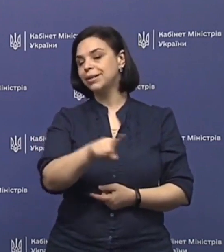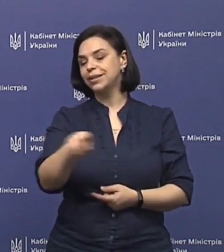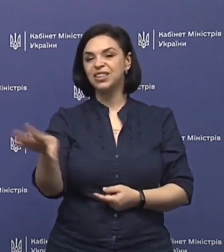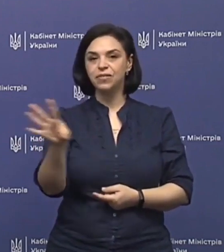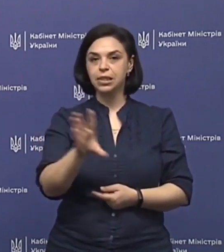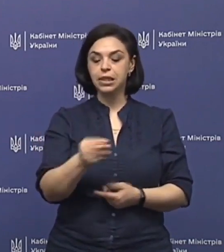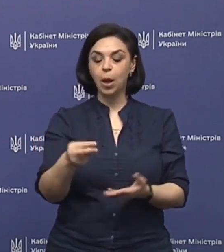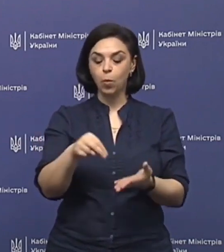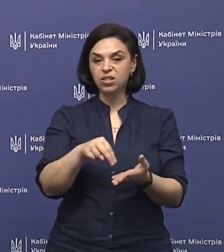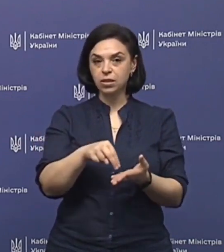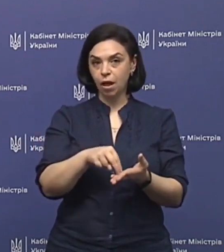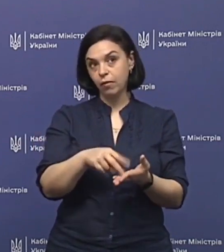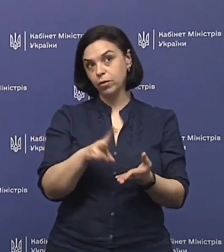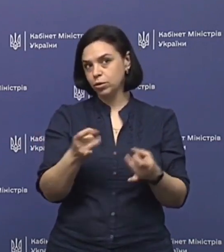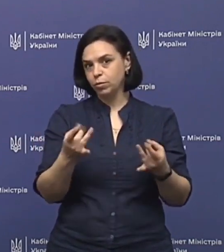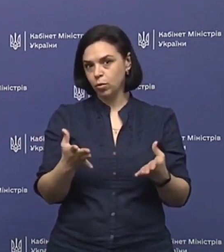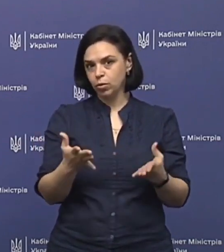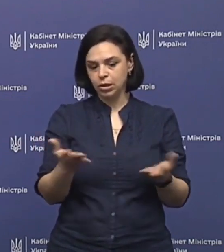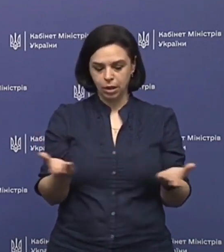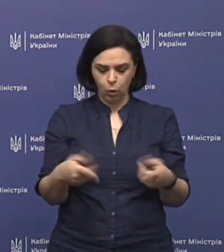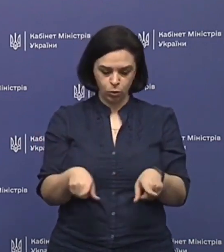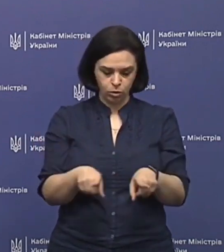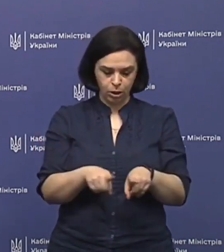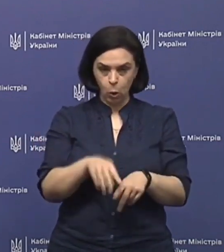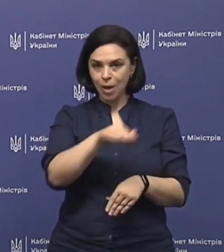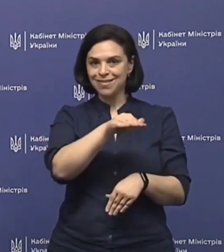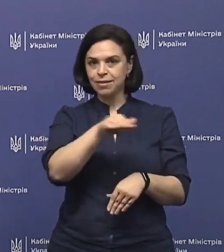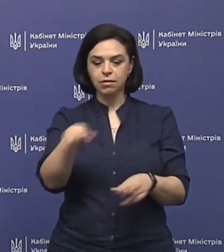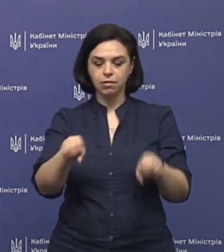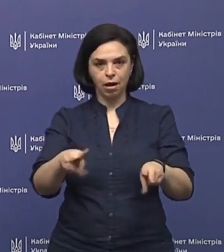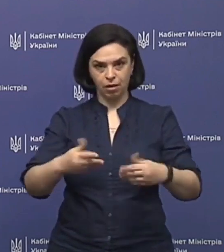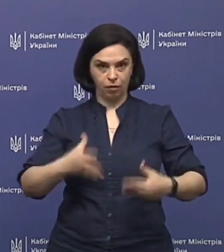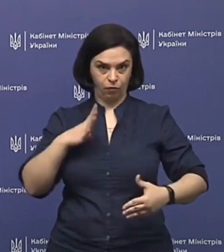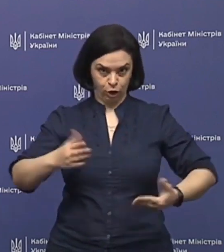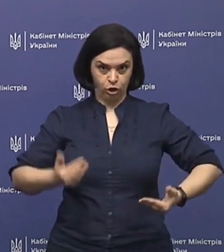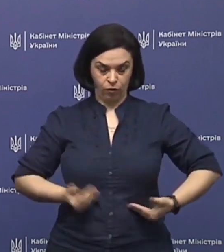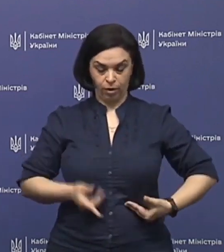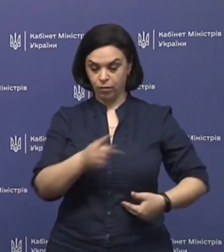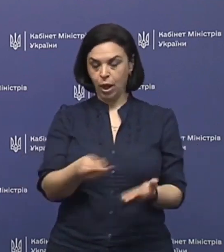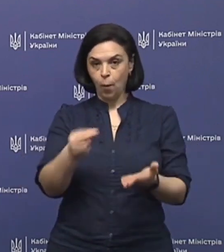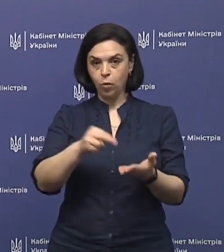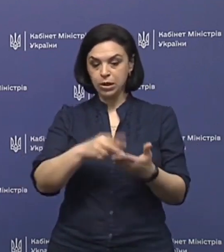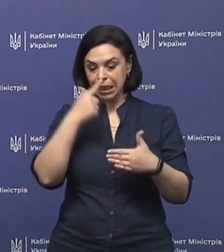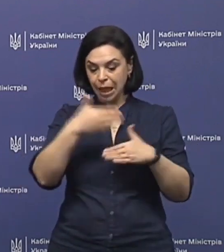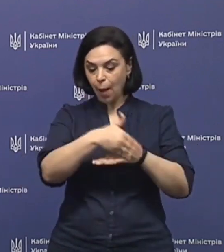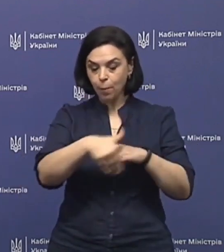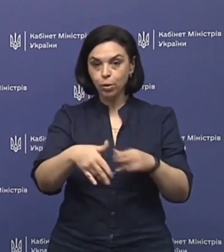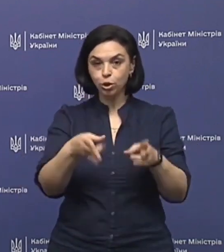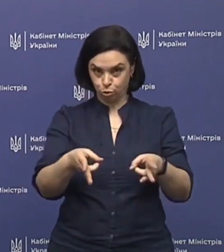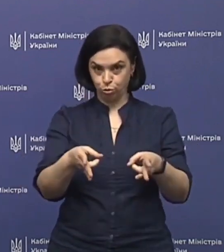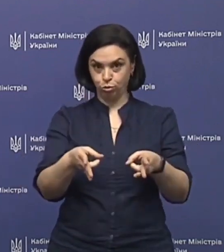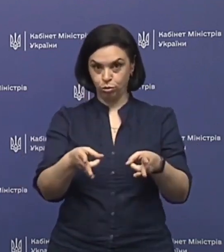всіх поставили не просто на грань виживання, вони поставили на межу